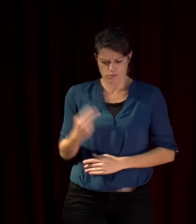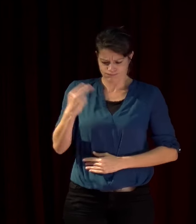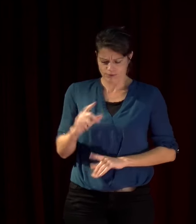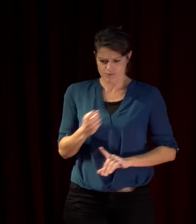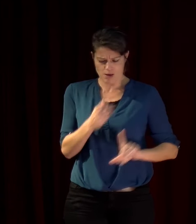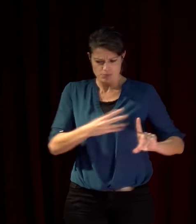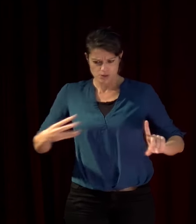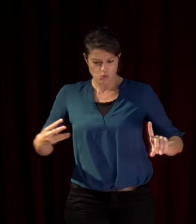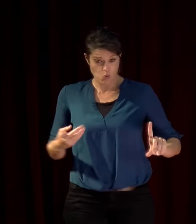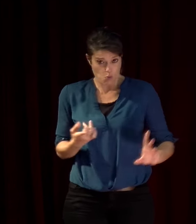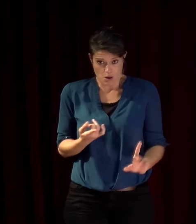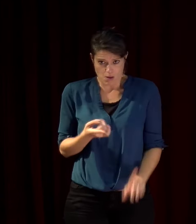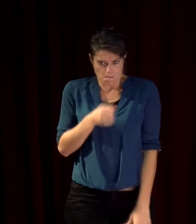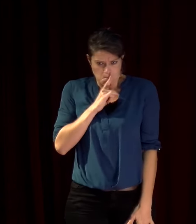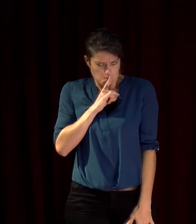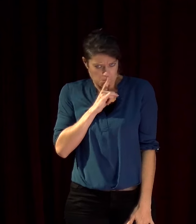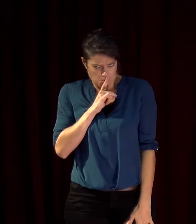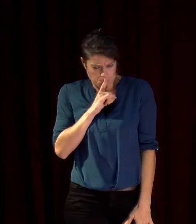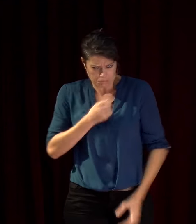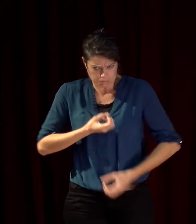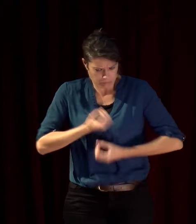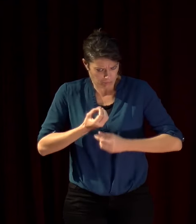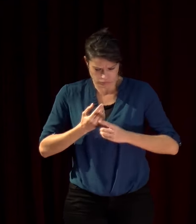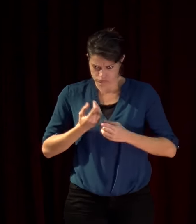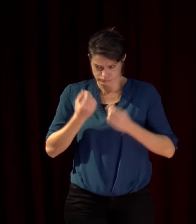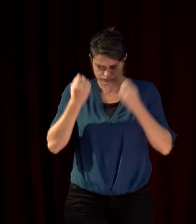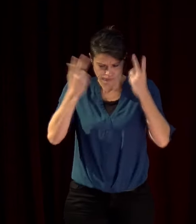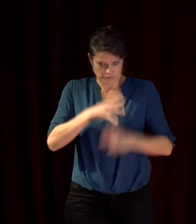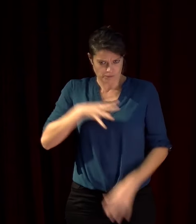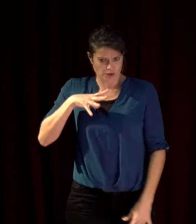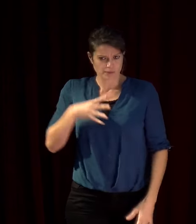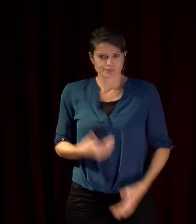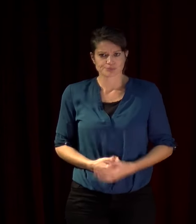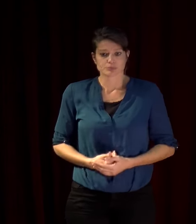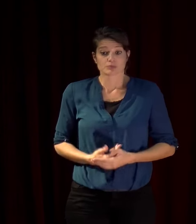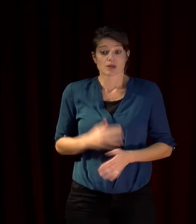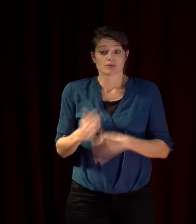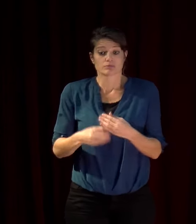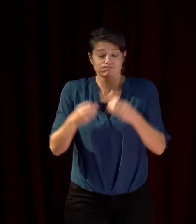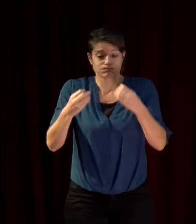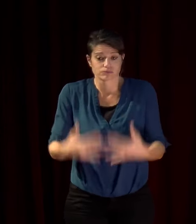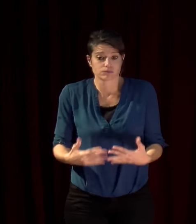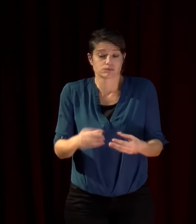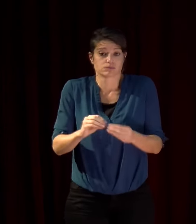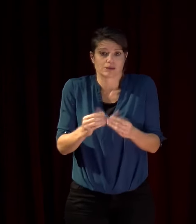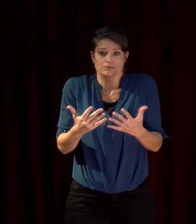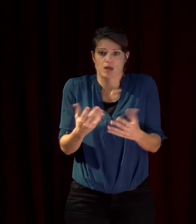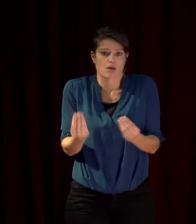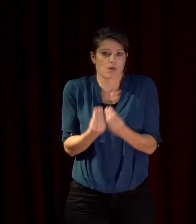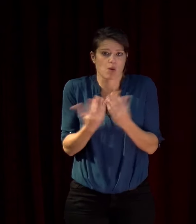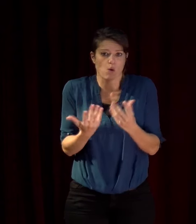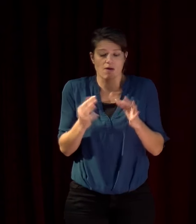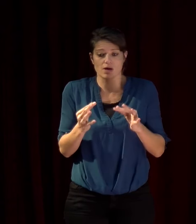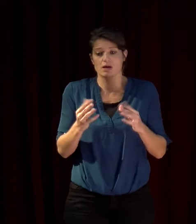dire et de le clamer et on arrive au problème malheureux d'aujourd'hui celui de la Palestine le problème de la